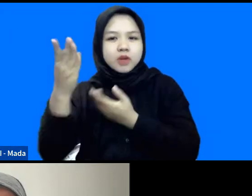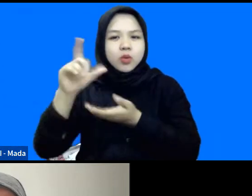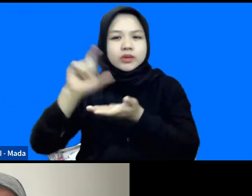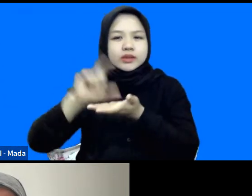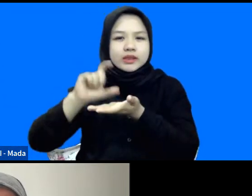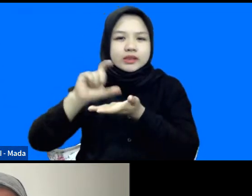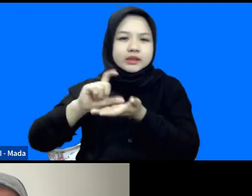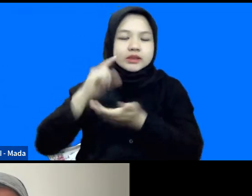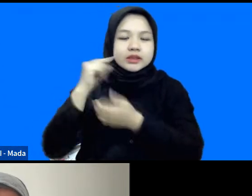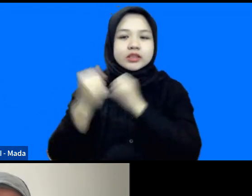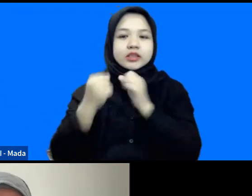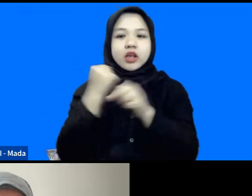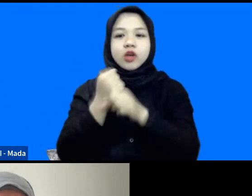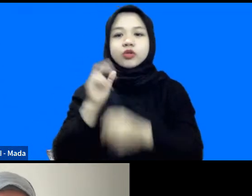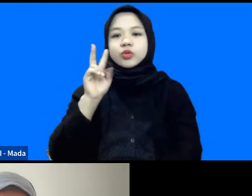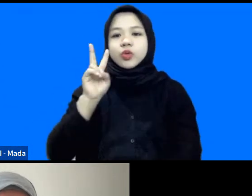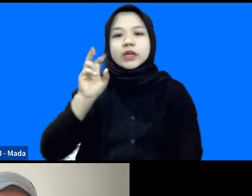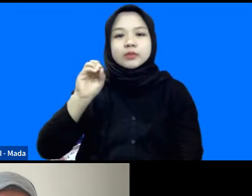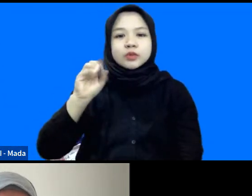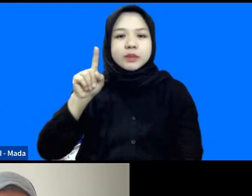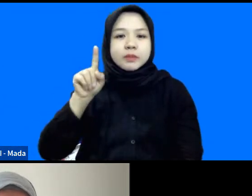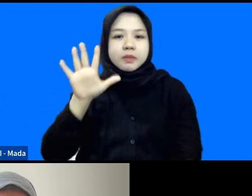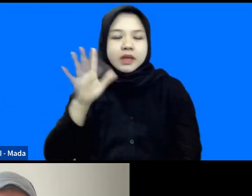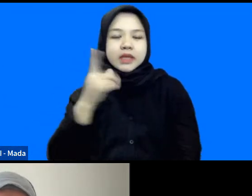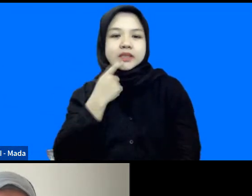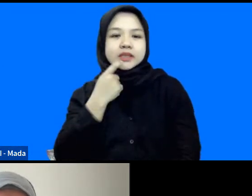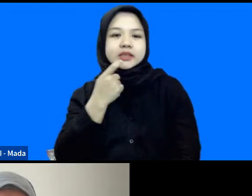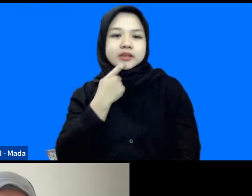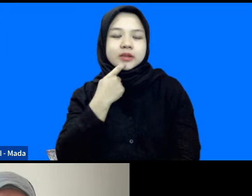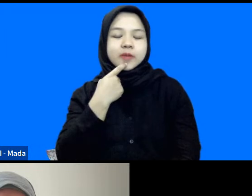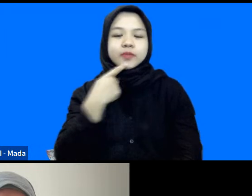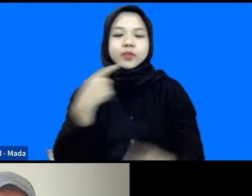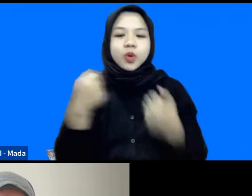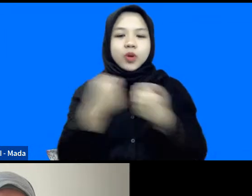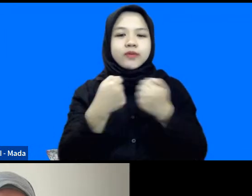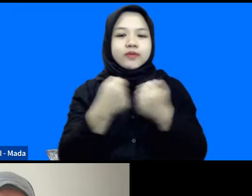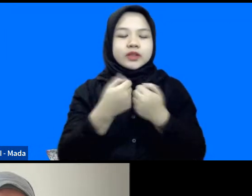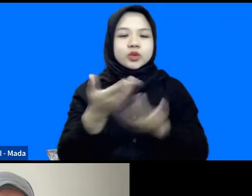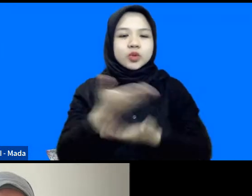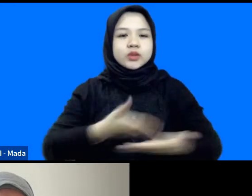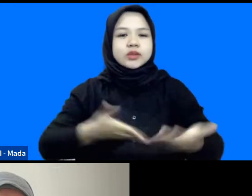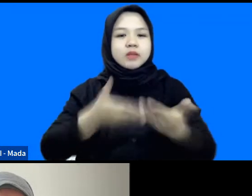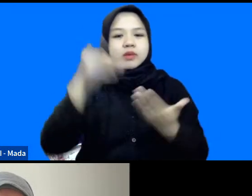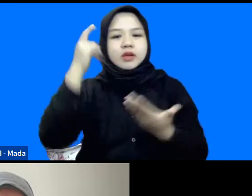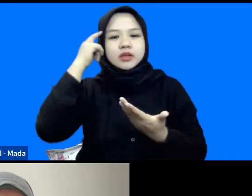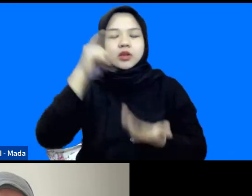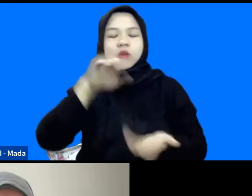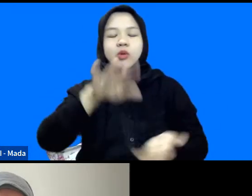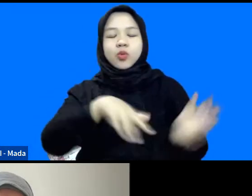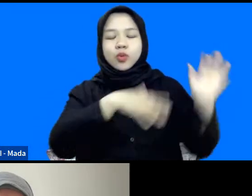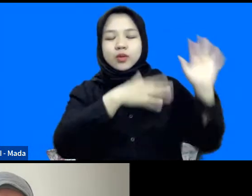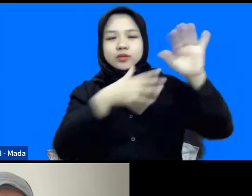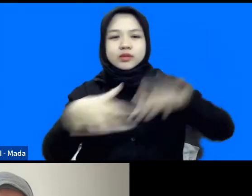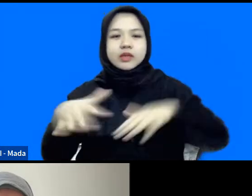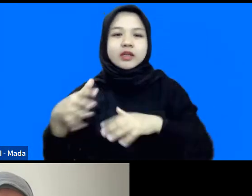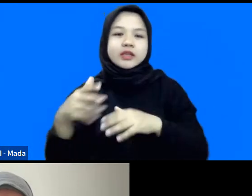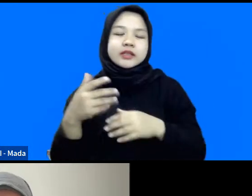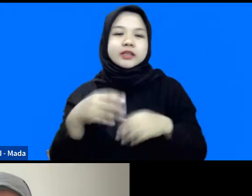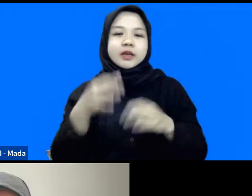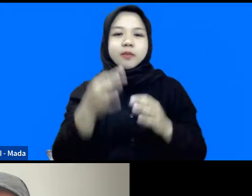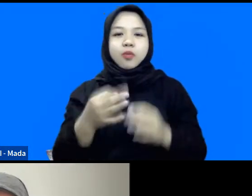tahun 2015 tentang konstruksi sosial pengetahuan tentang tsunami di Kepulauan Mentawai. Kemudian